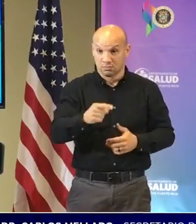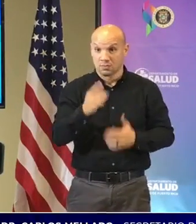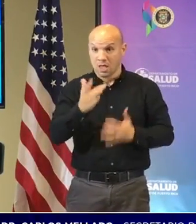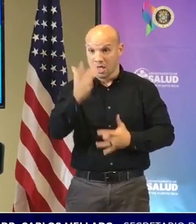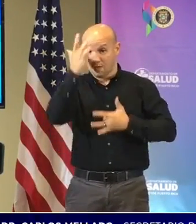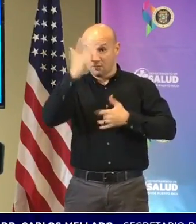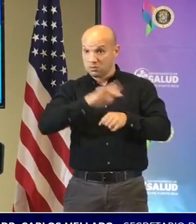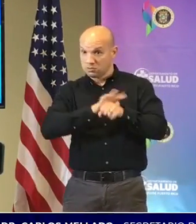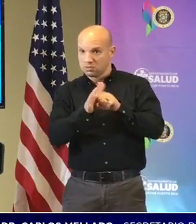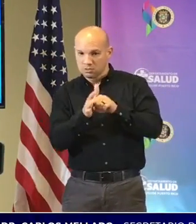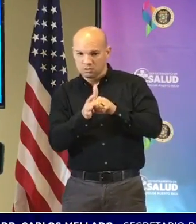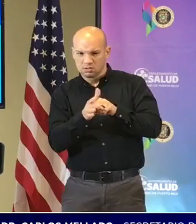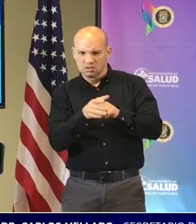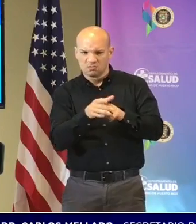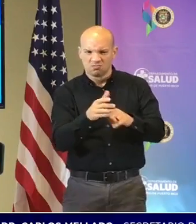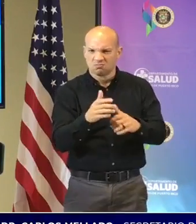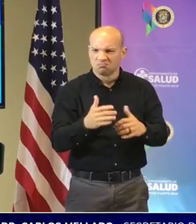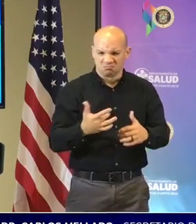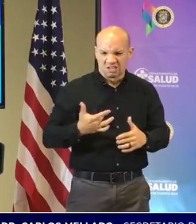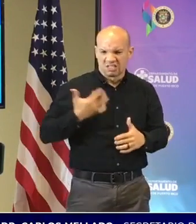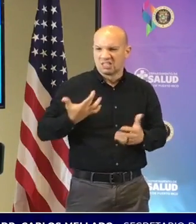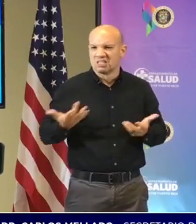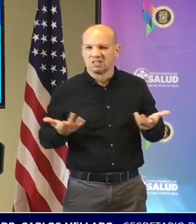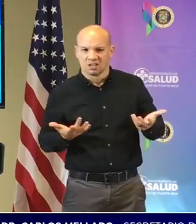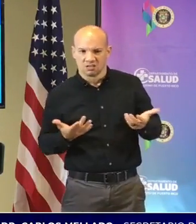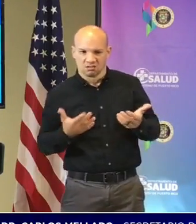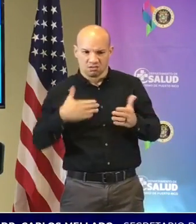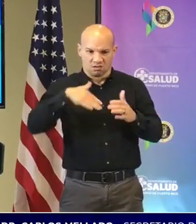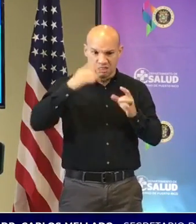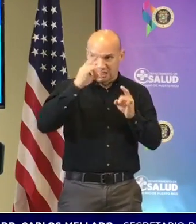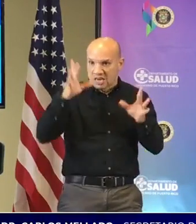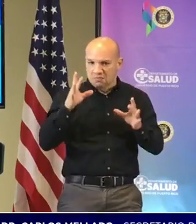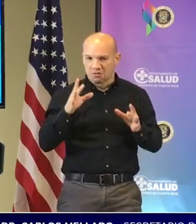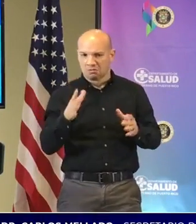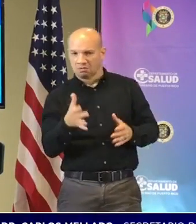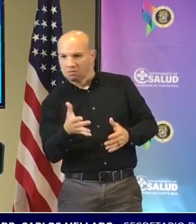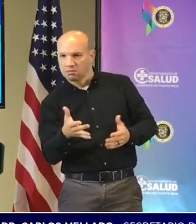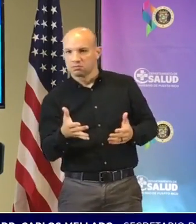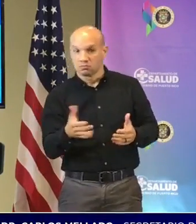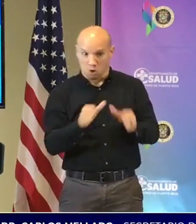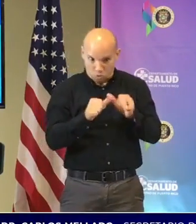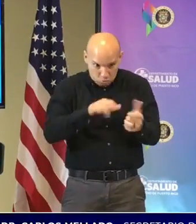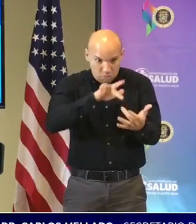analizando y obviamente el rastreo para poder tener estos pacientes aislados